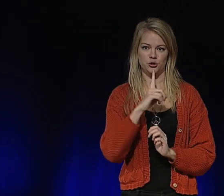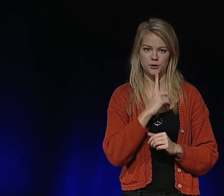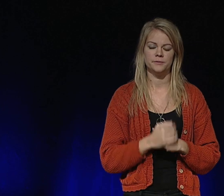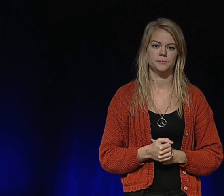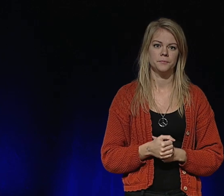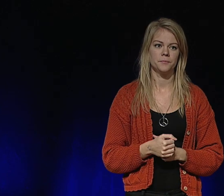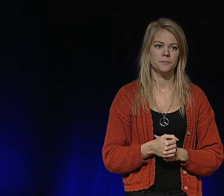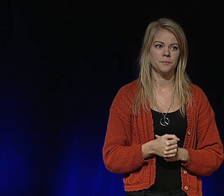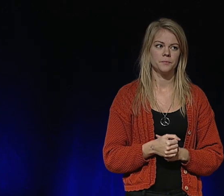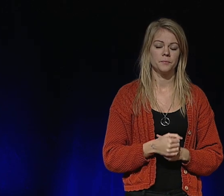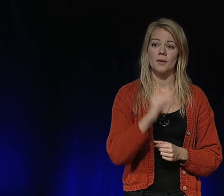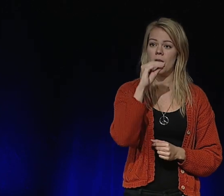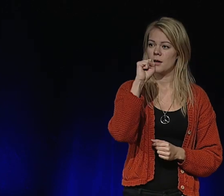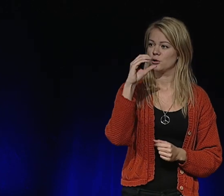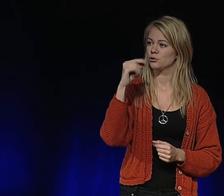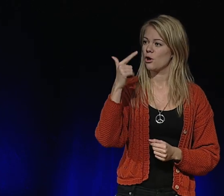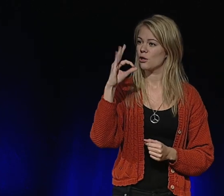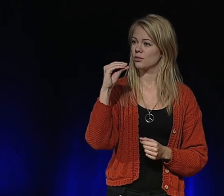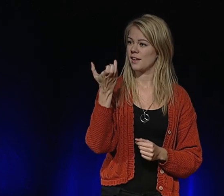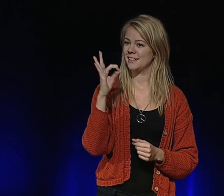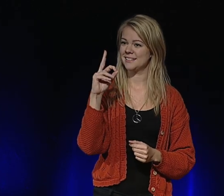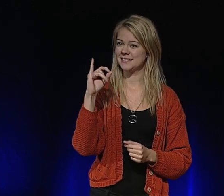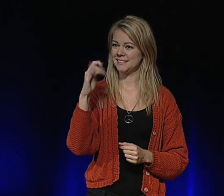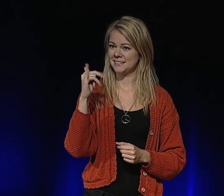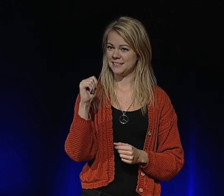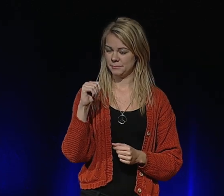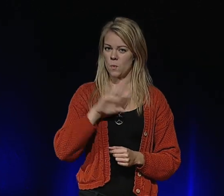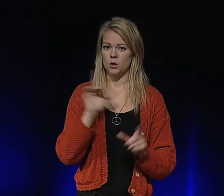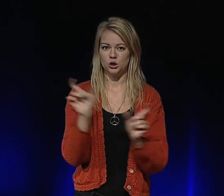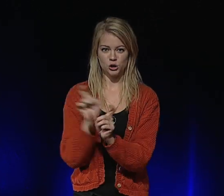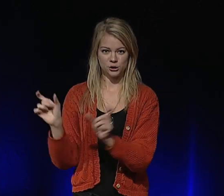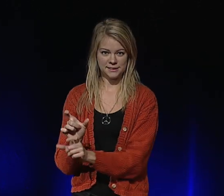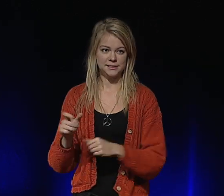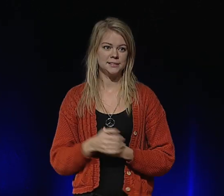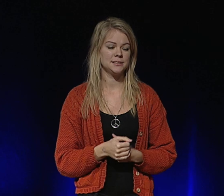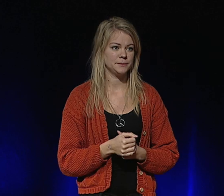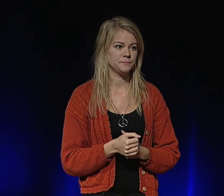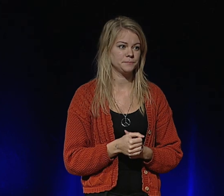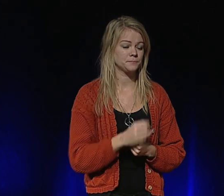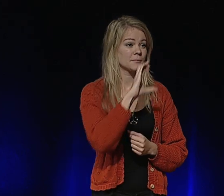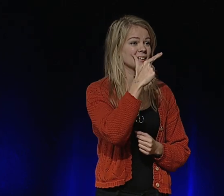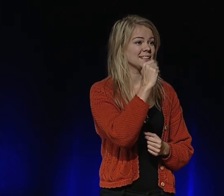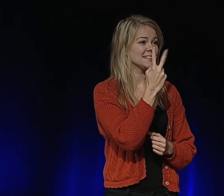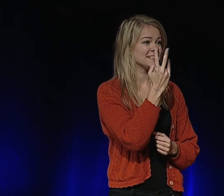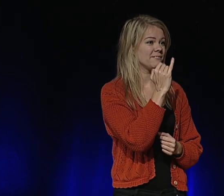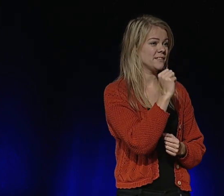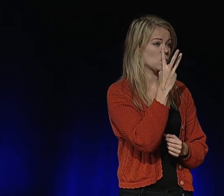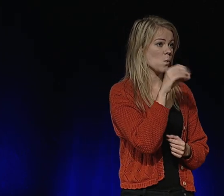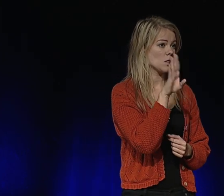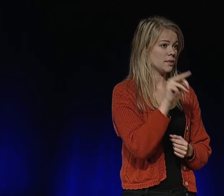slutligen helt döv. Agatha Christie hade dyslexi. Stevie Wonder.